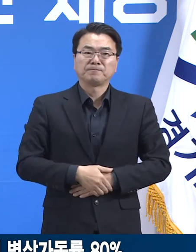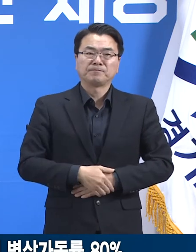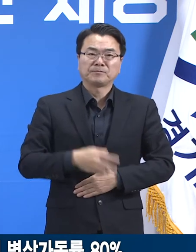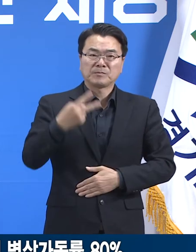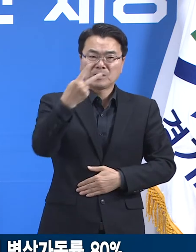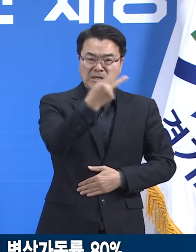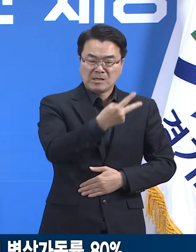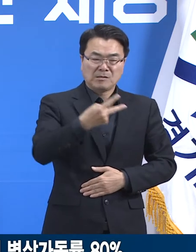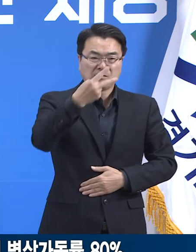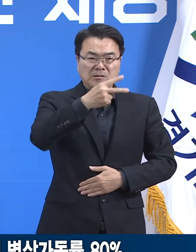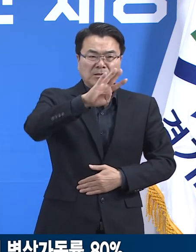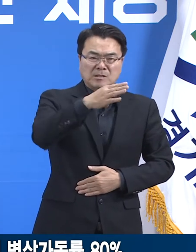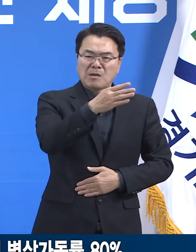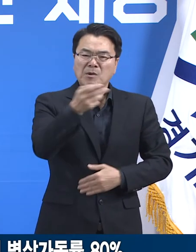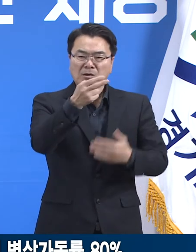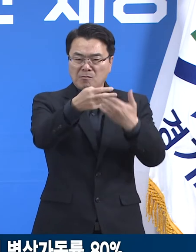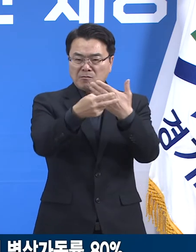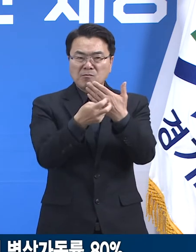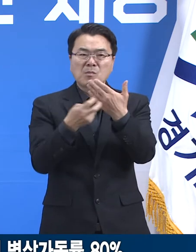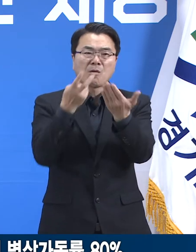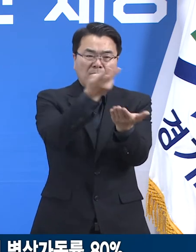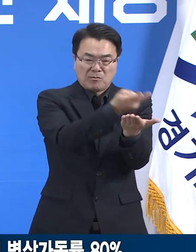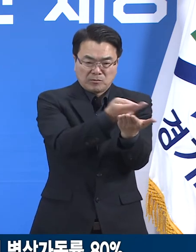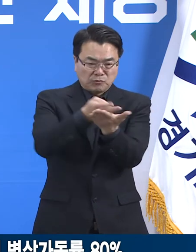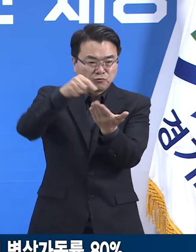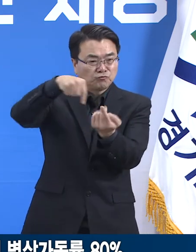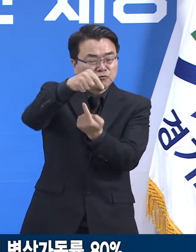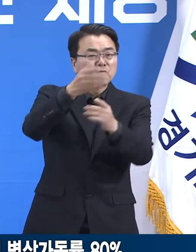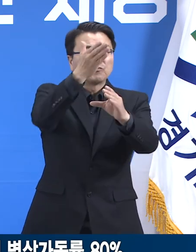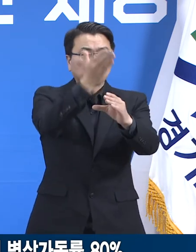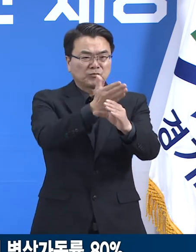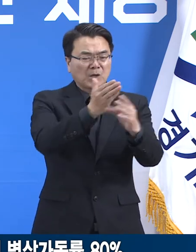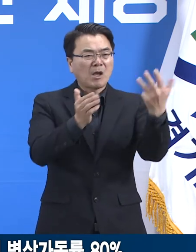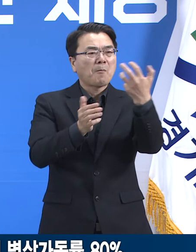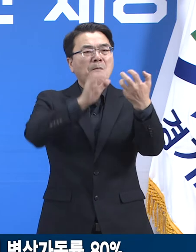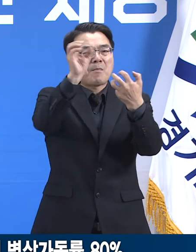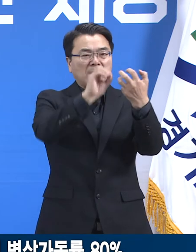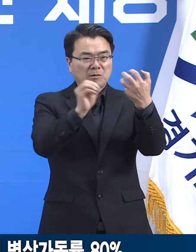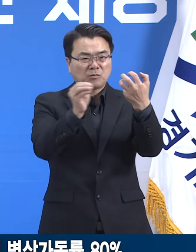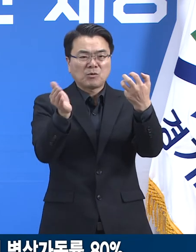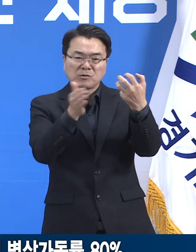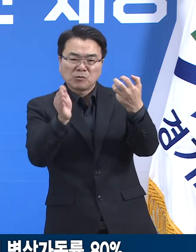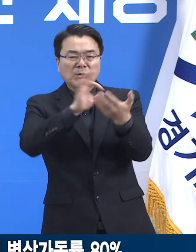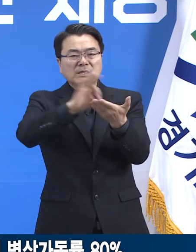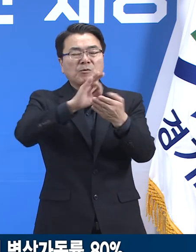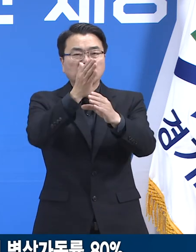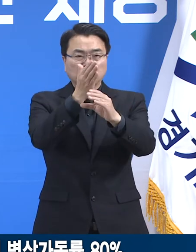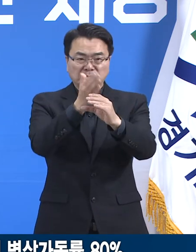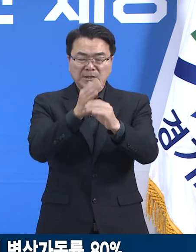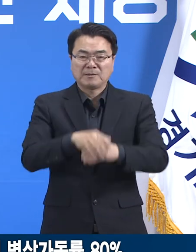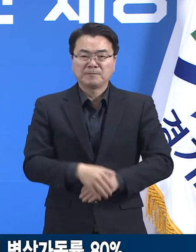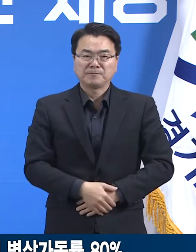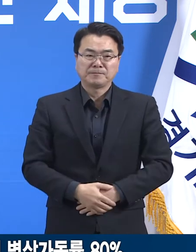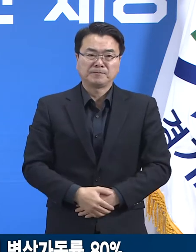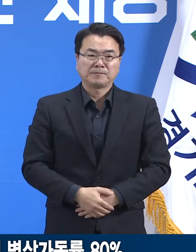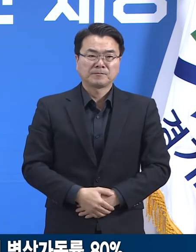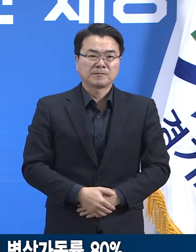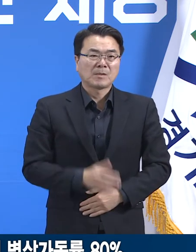,473병상을 사용하고 있으며 병상 가동률은 80%입니다. 전주에 2